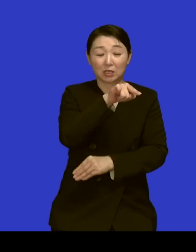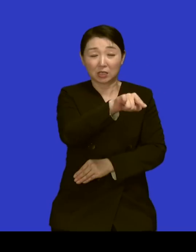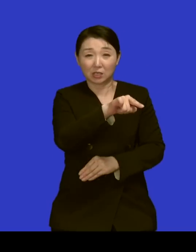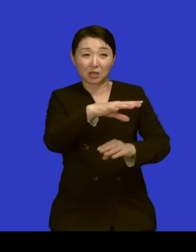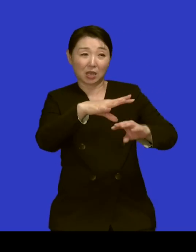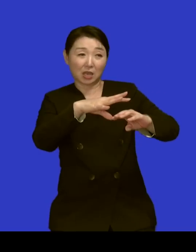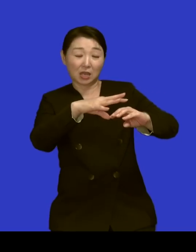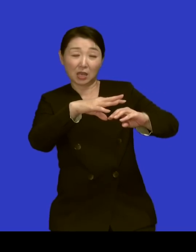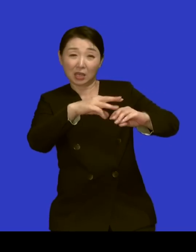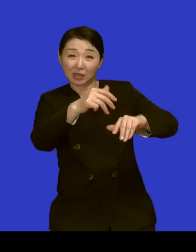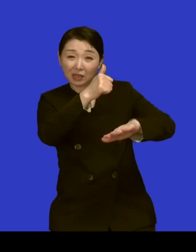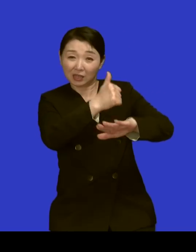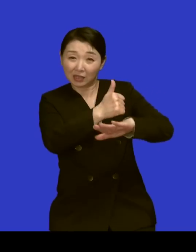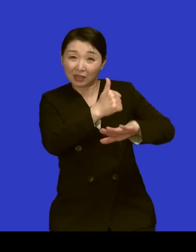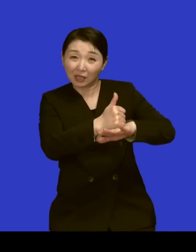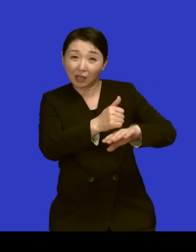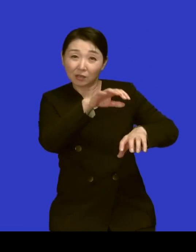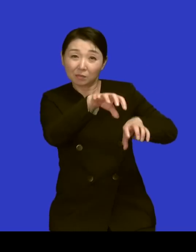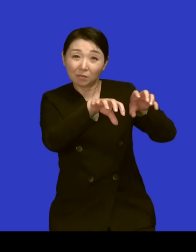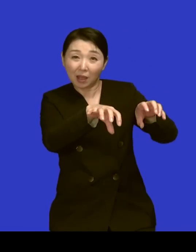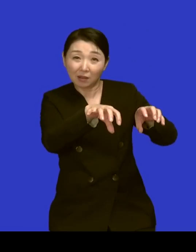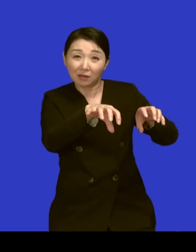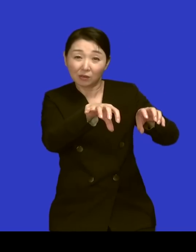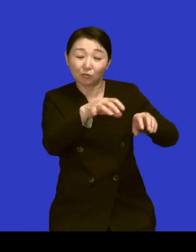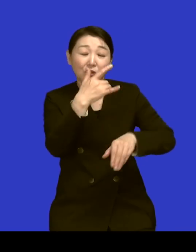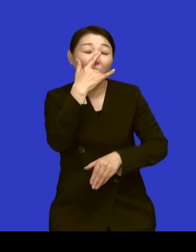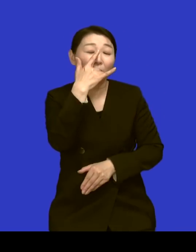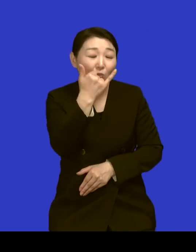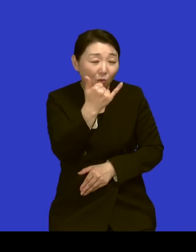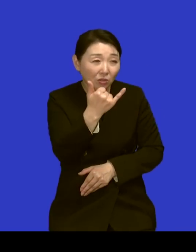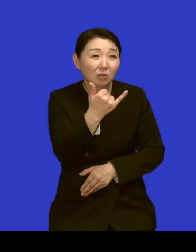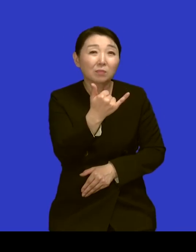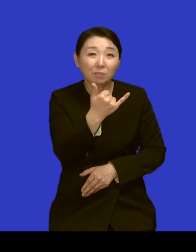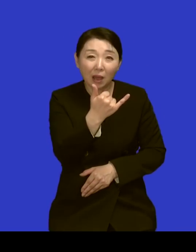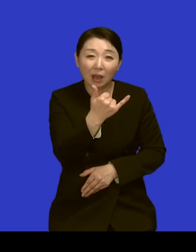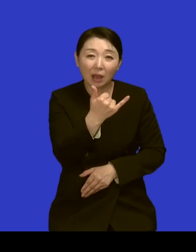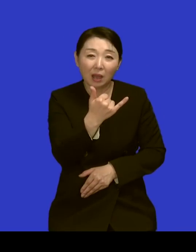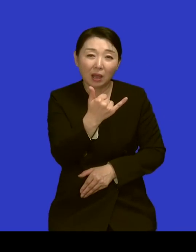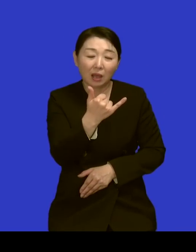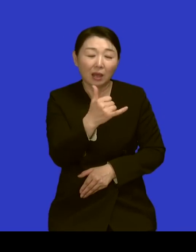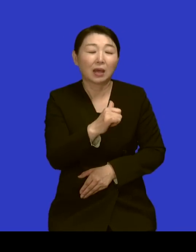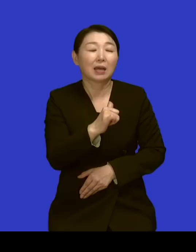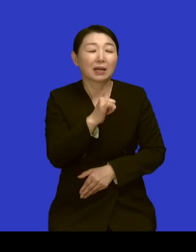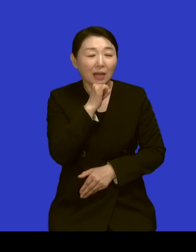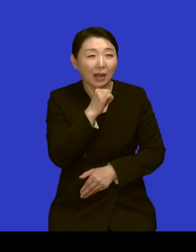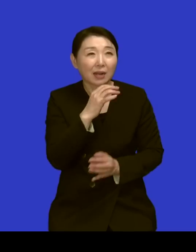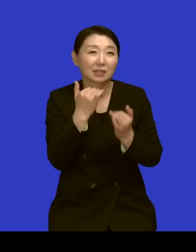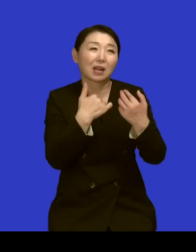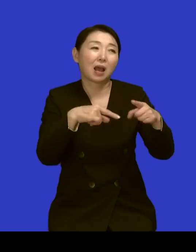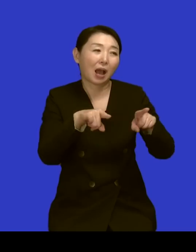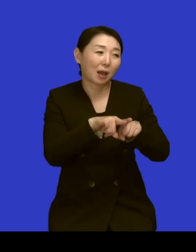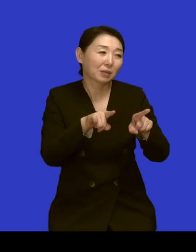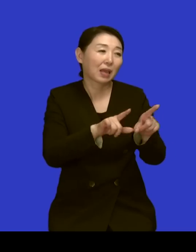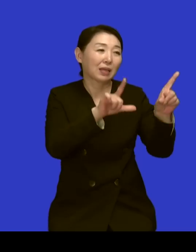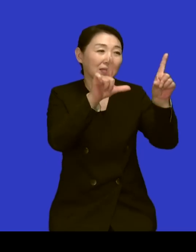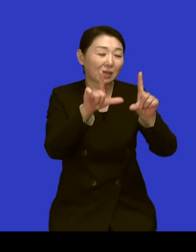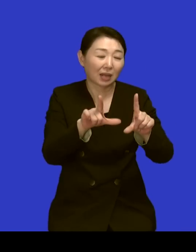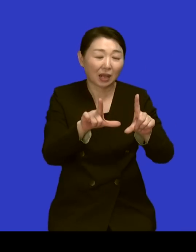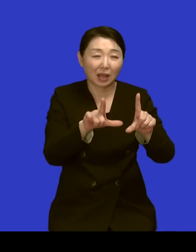이 사회에 가장 어두운 사람들과 함께 생활하고 있는 것에 대한 뭐라고 미안함도 있었을 것이고 그런 십적으로 괴로움 점도 있었을